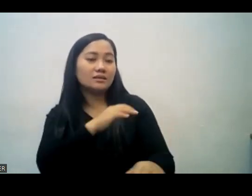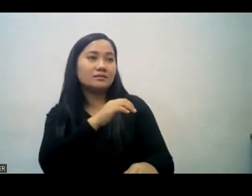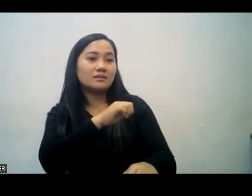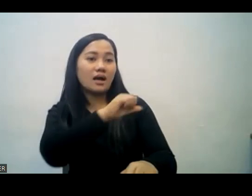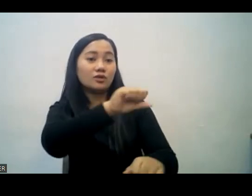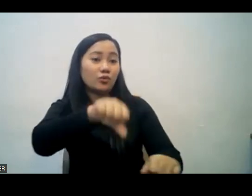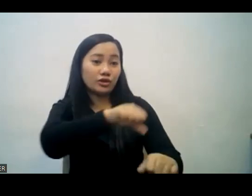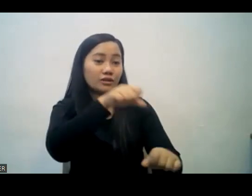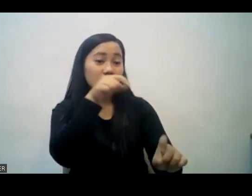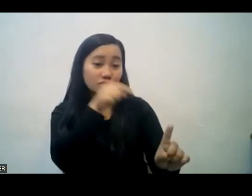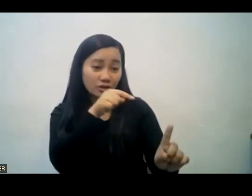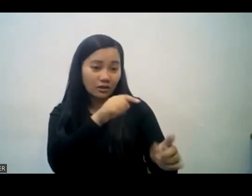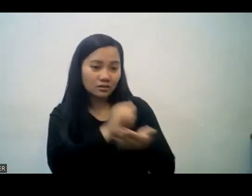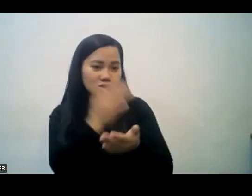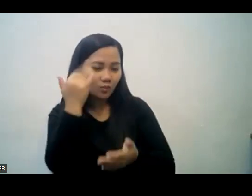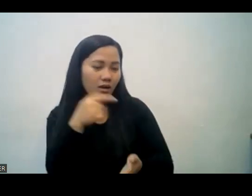mula kay David